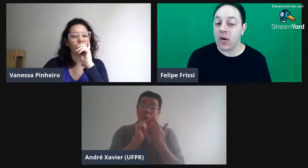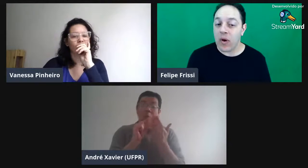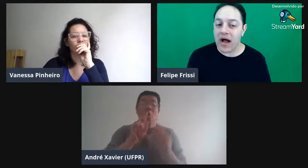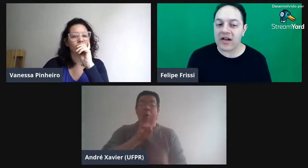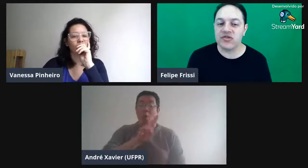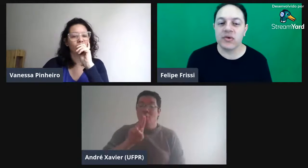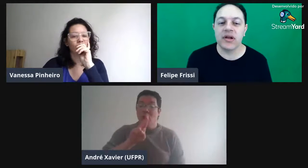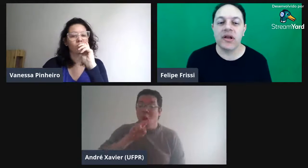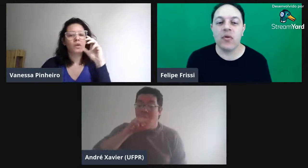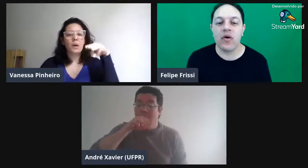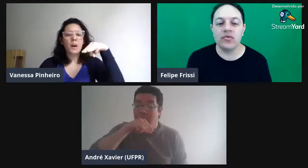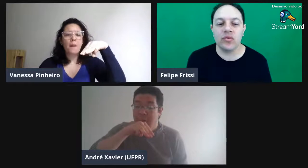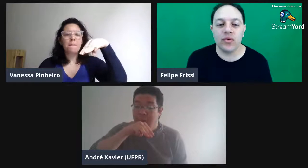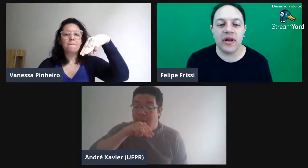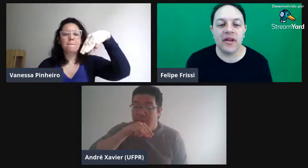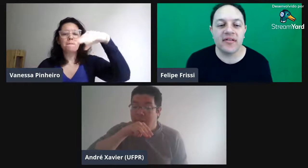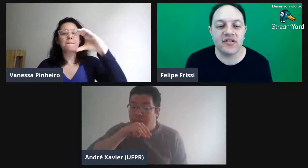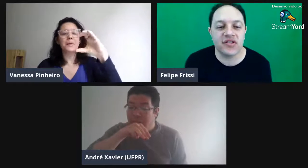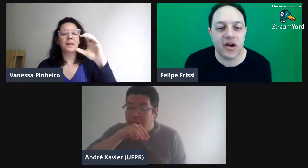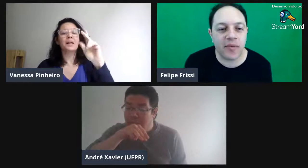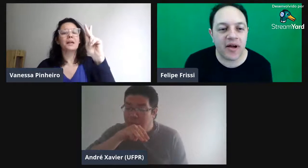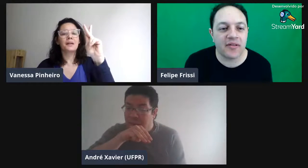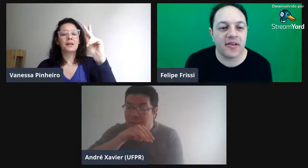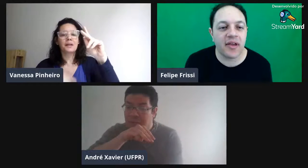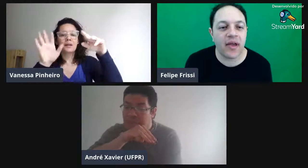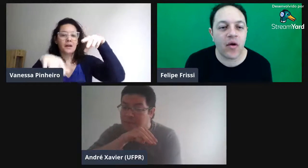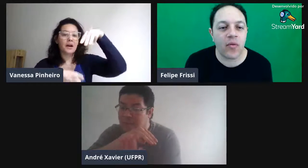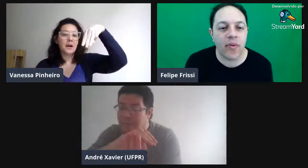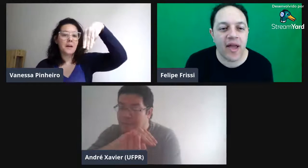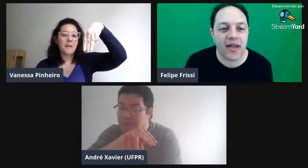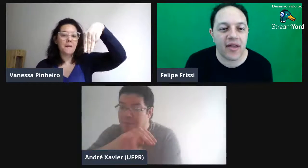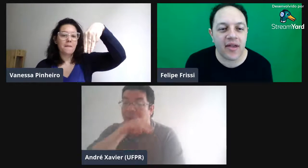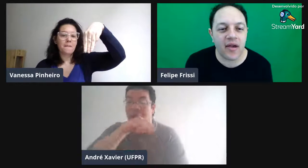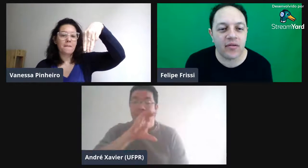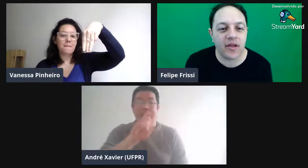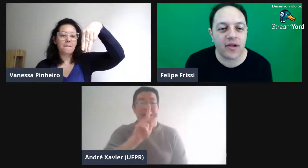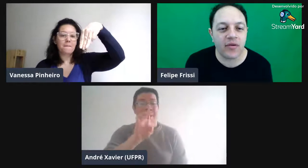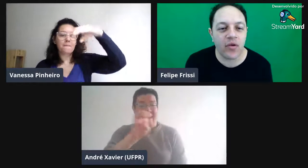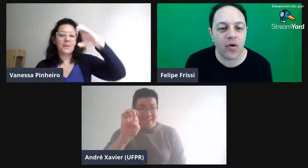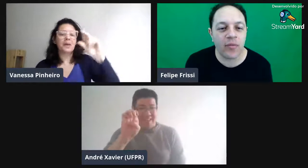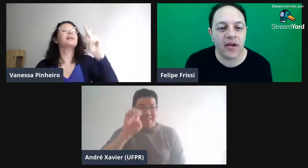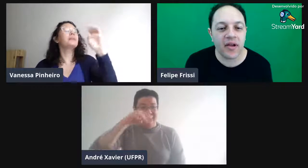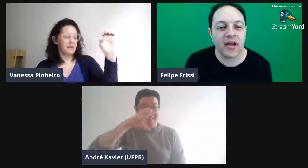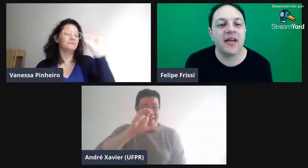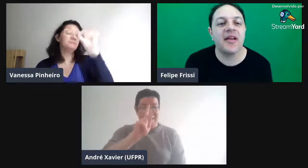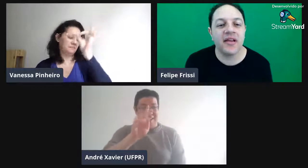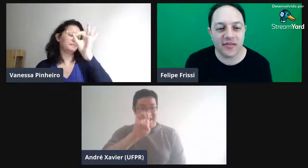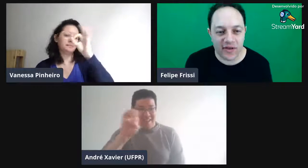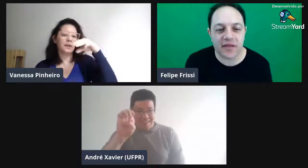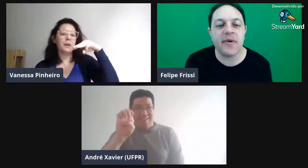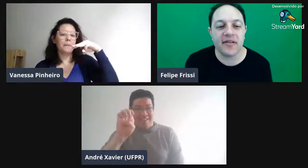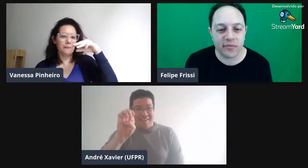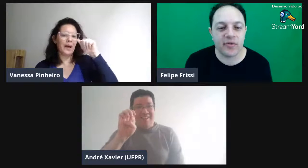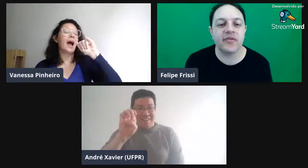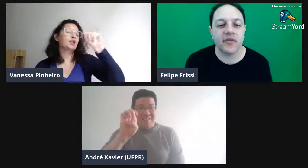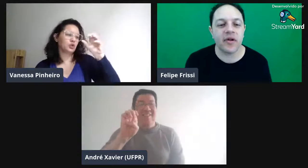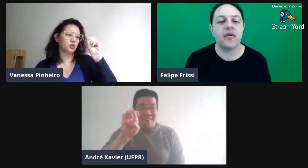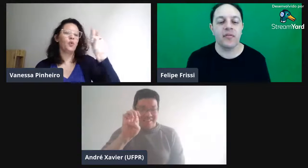eu acho que o autor, ele se chama, sim, é o Mac, eu tenho aqui o nome. Isso, ele mesmo, professor, é o